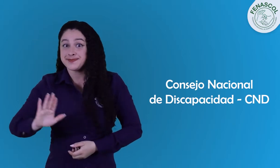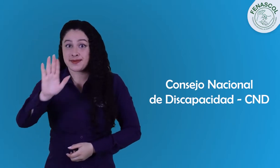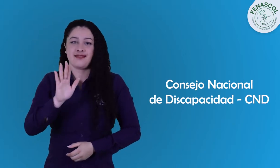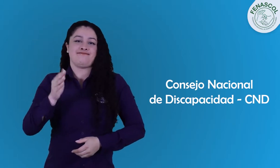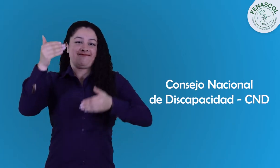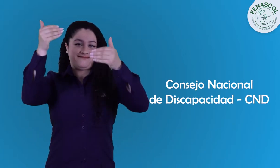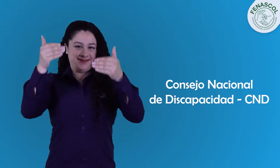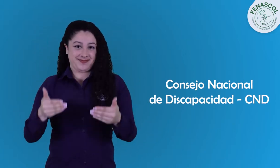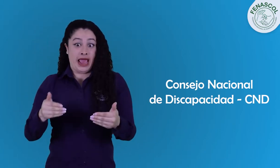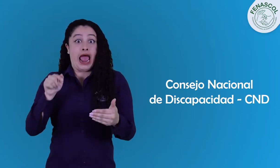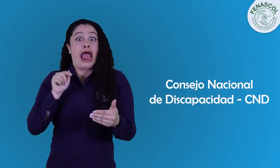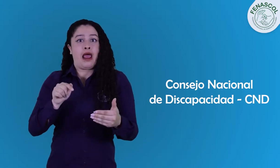Discapacidad.